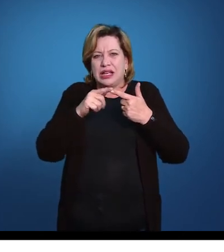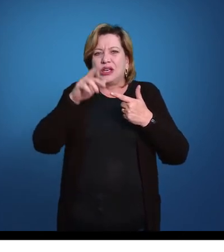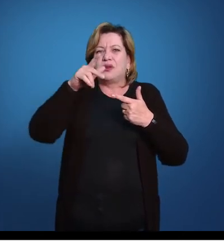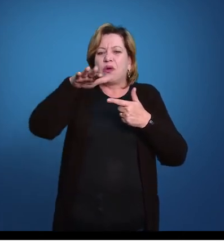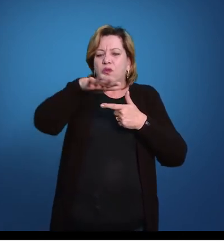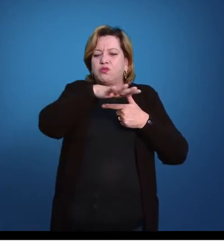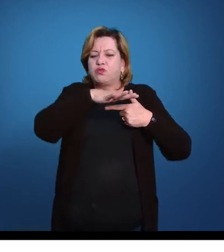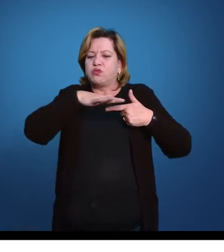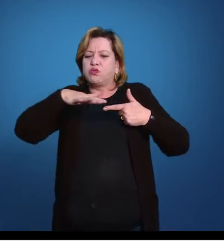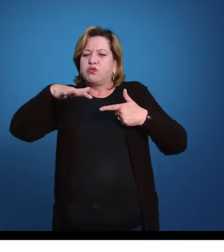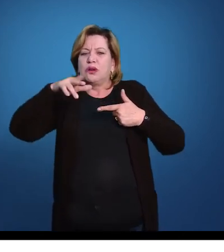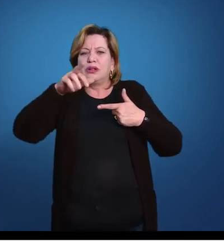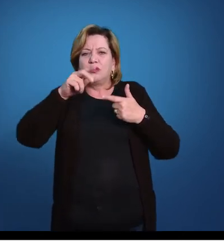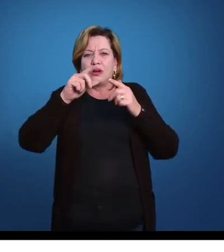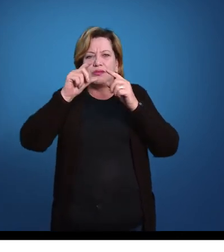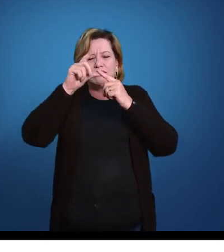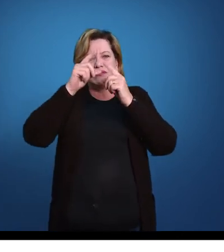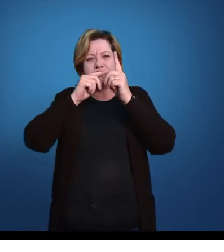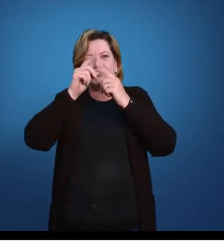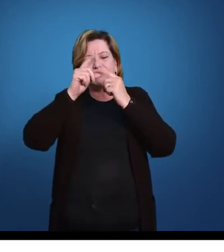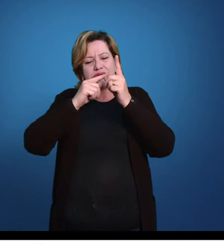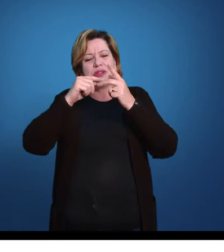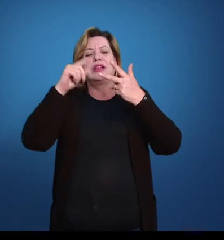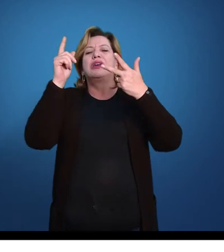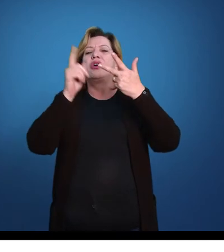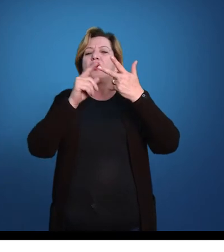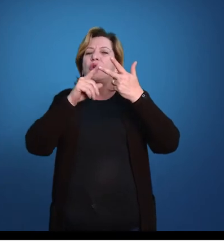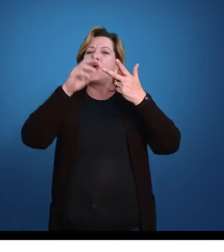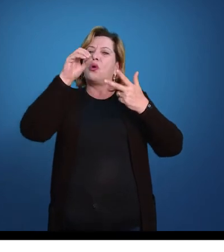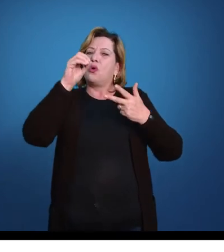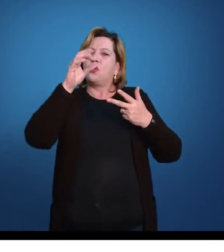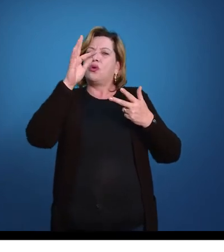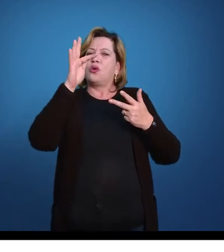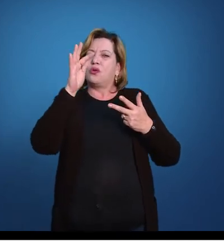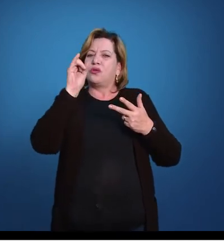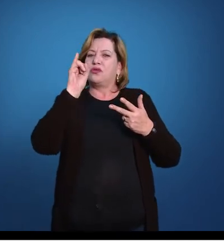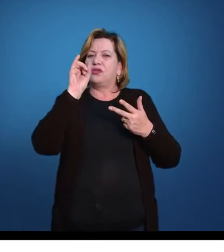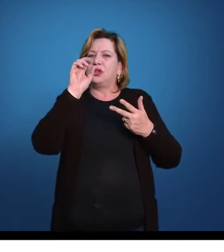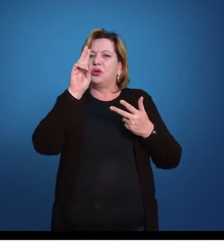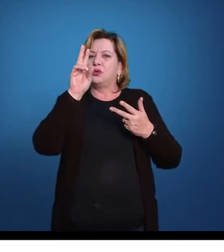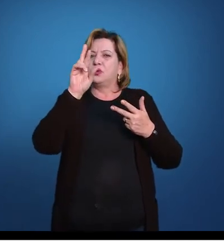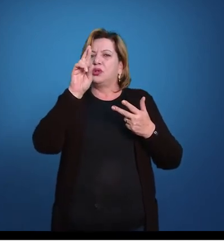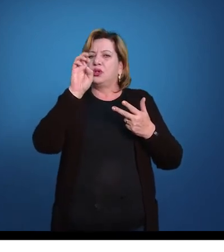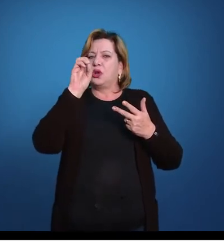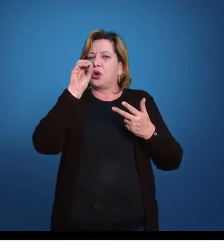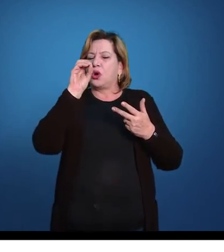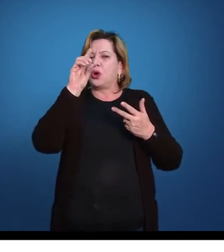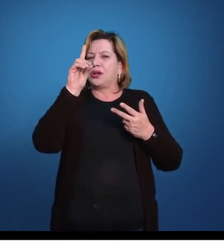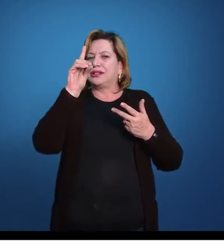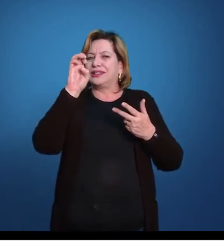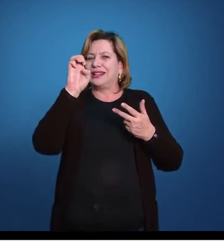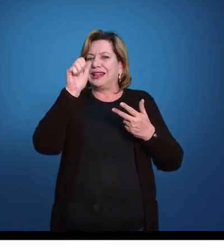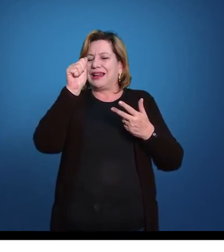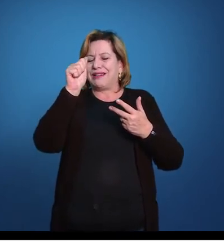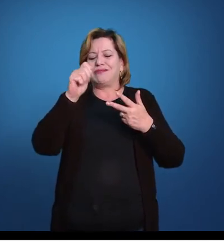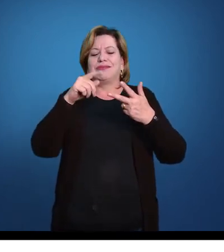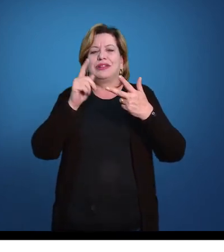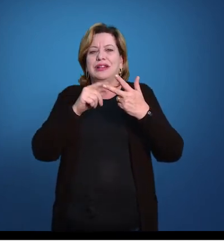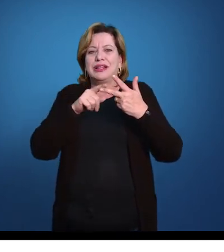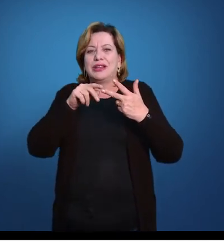Ofiuróidea, ofiurus, em forma de serpente, ófio, ofídeus, são as serpentes, então,